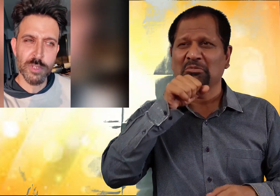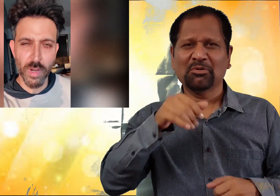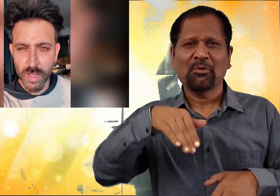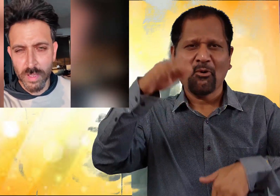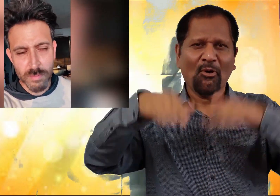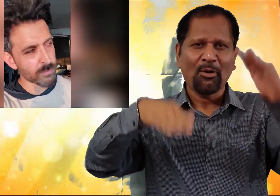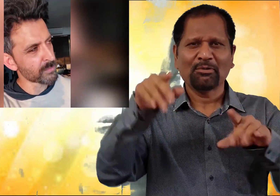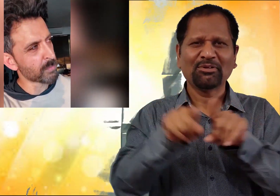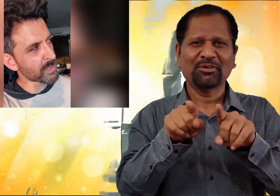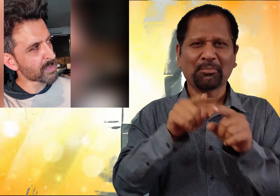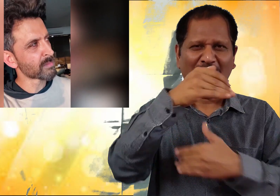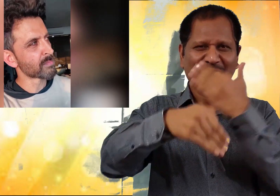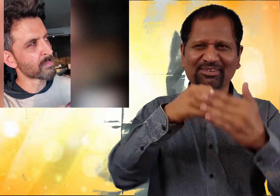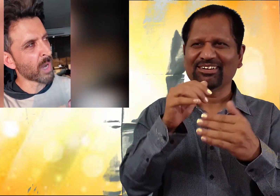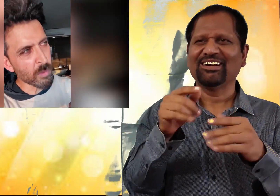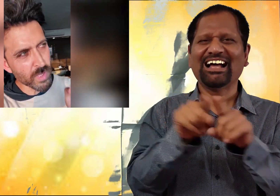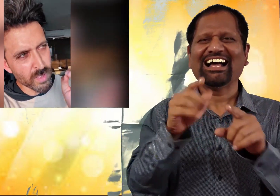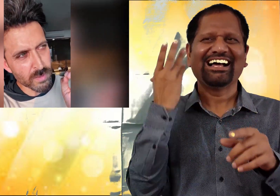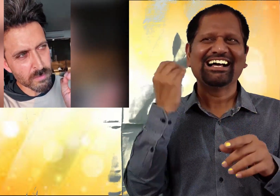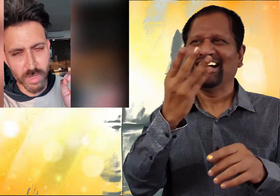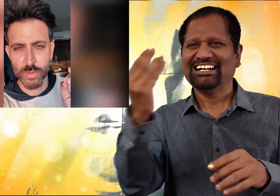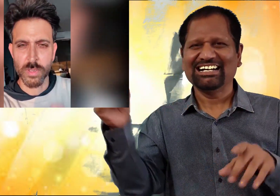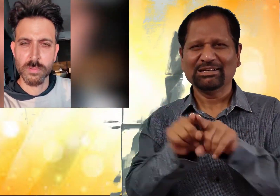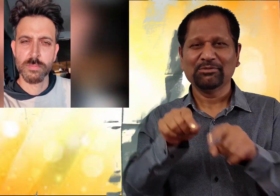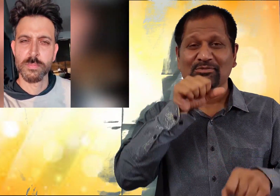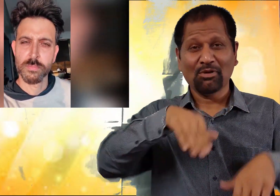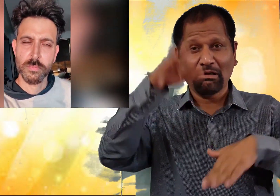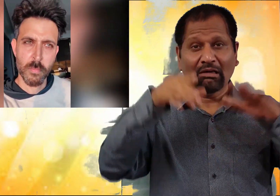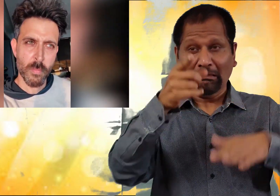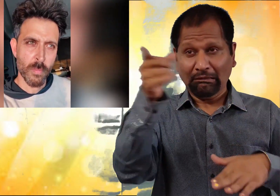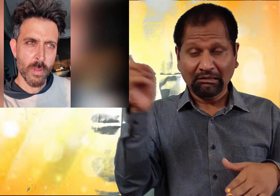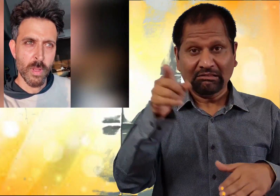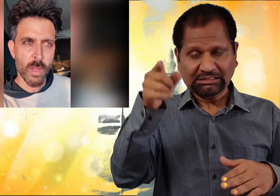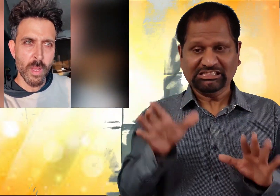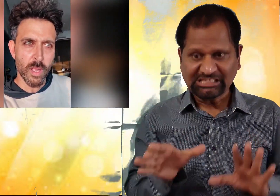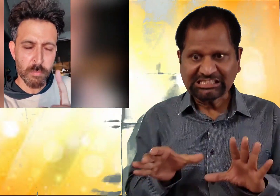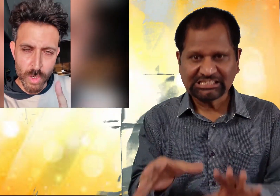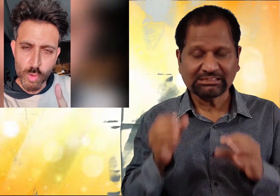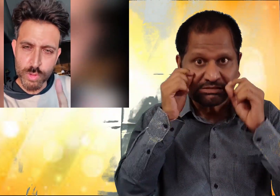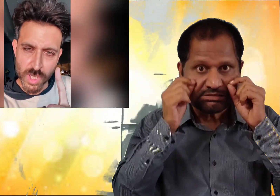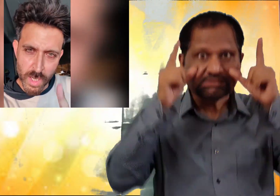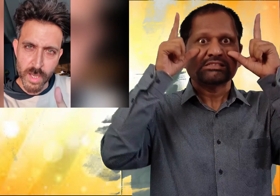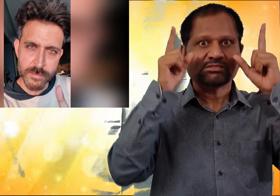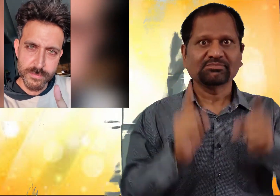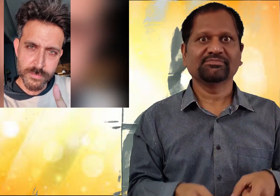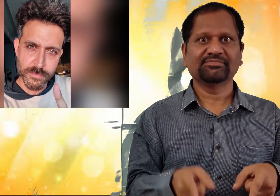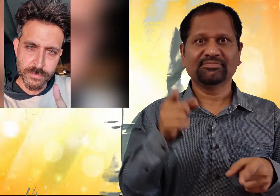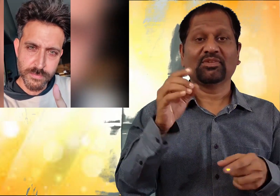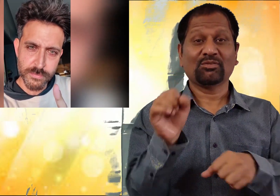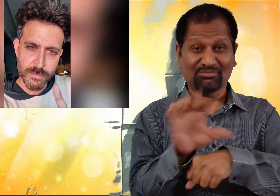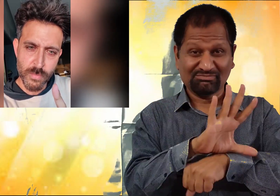कुछ बड़े हैं बस नाम के ही बड़े होते हैं इन बड़ों को जगाना है